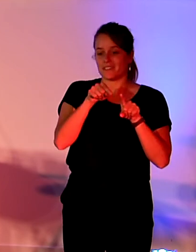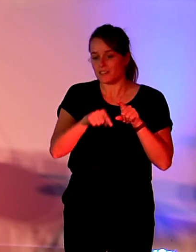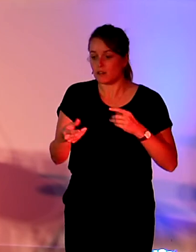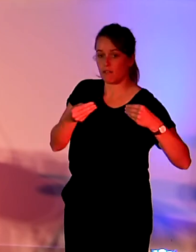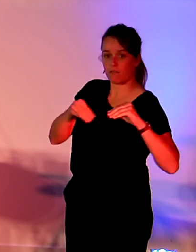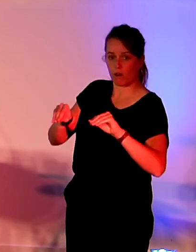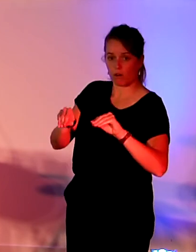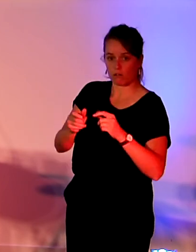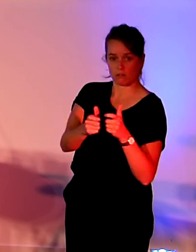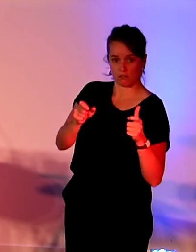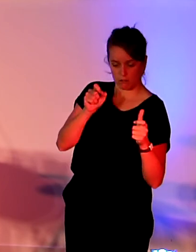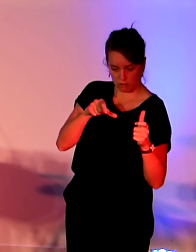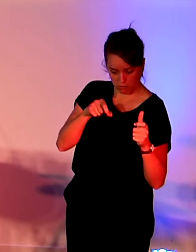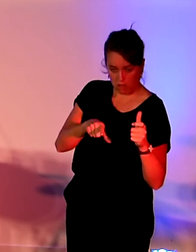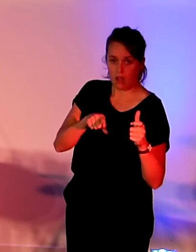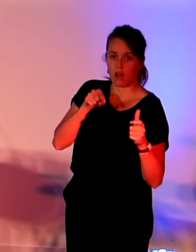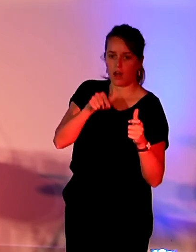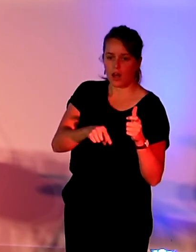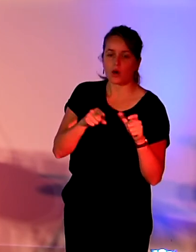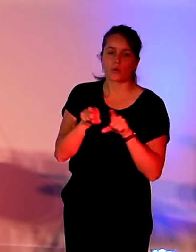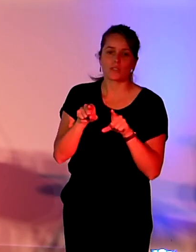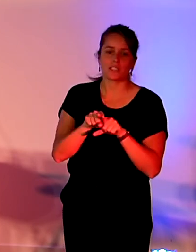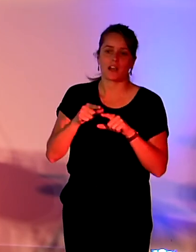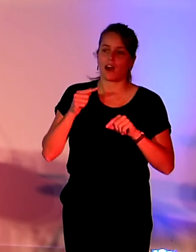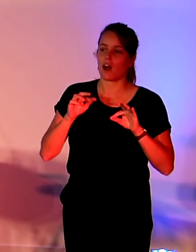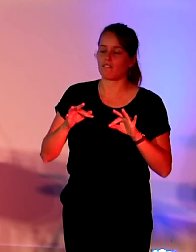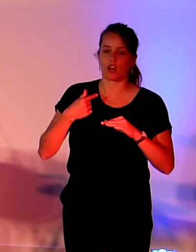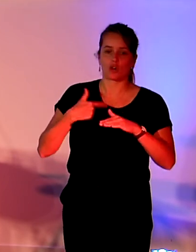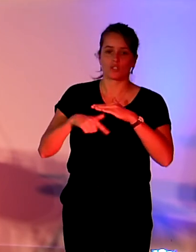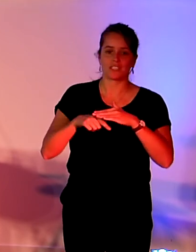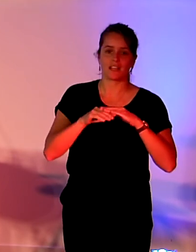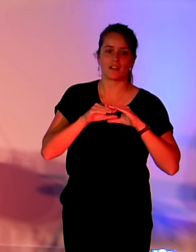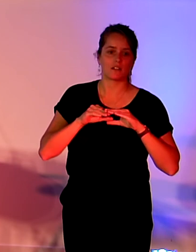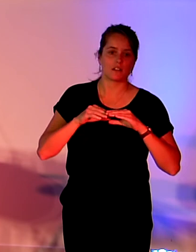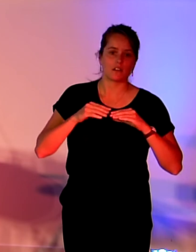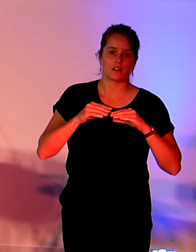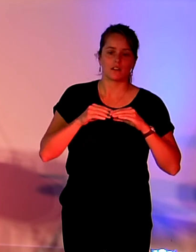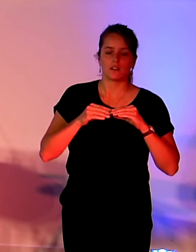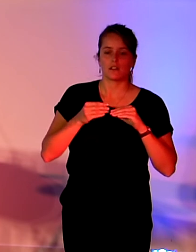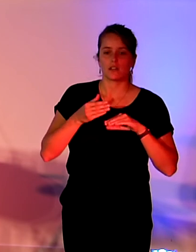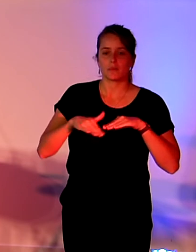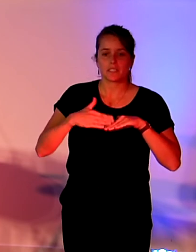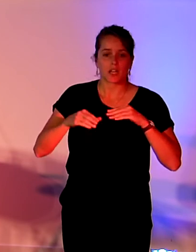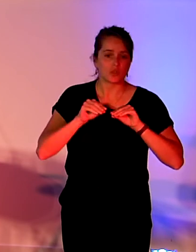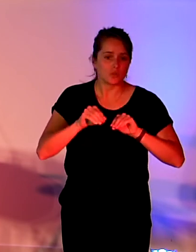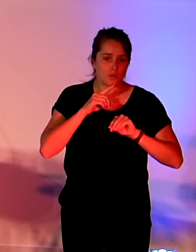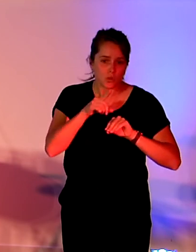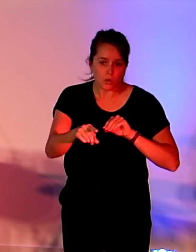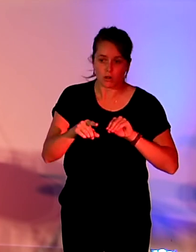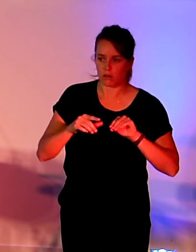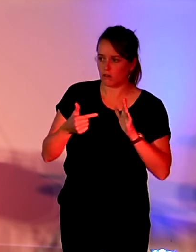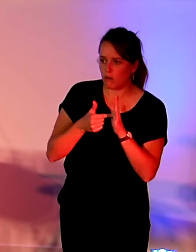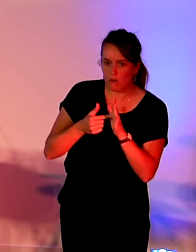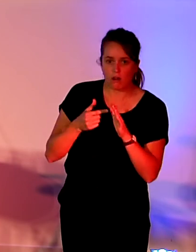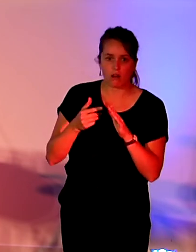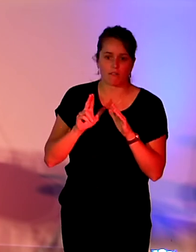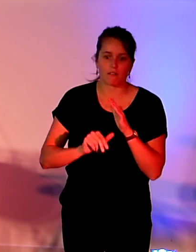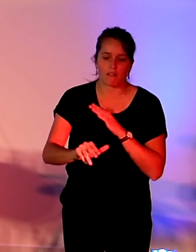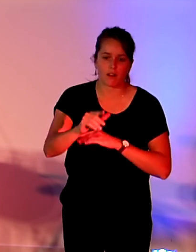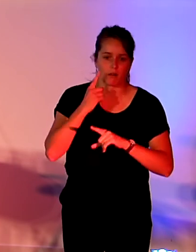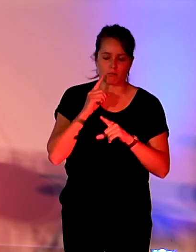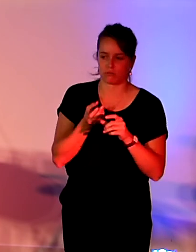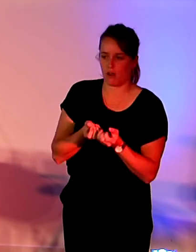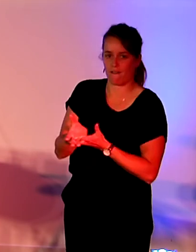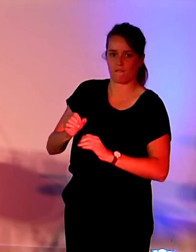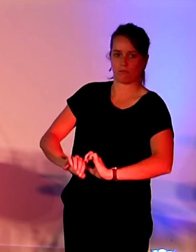pendant laquelle les mises à jour logicielles seront fournies pour assurer un usage normal d'un bien numérique. Donc cette loi, elle vise